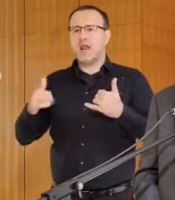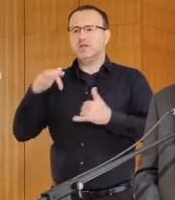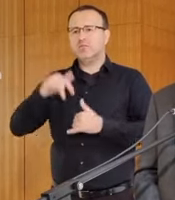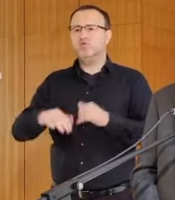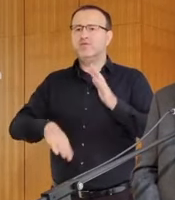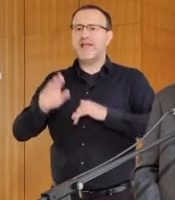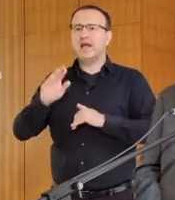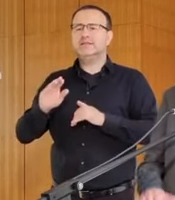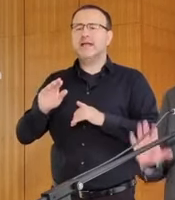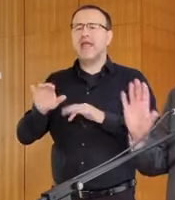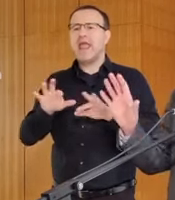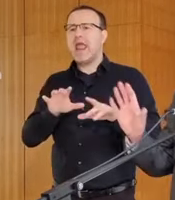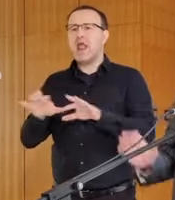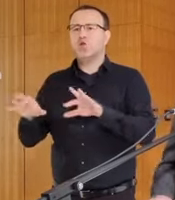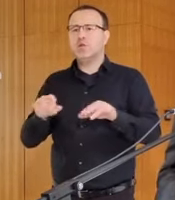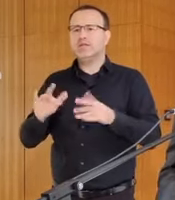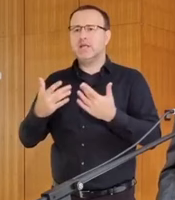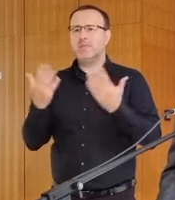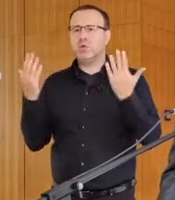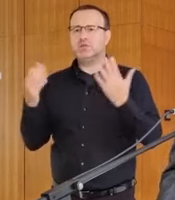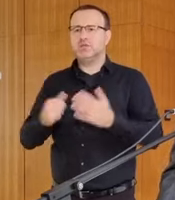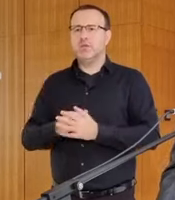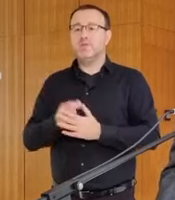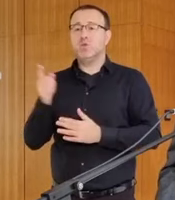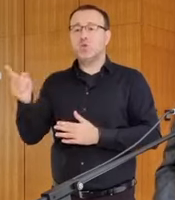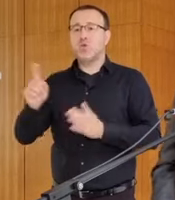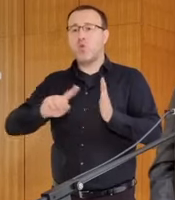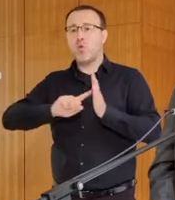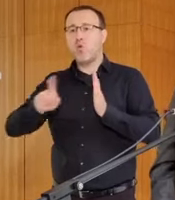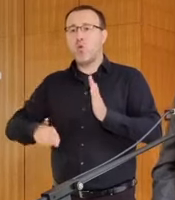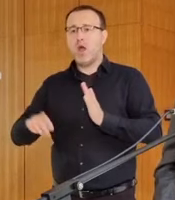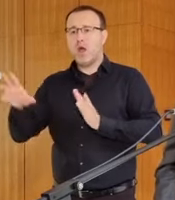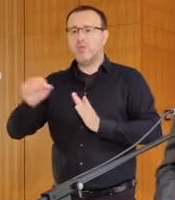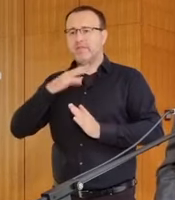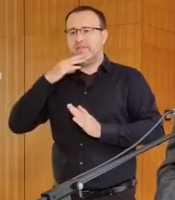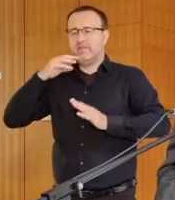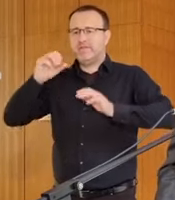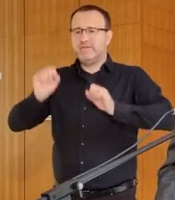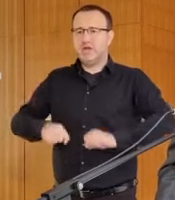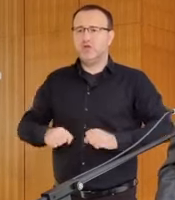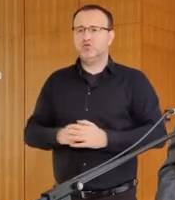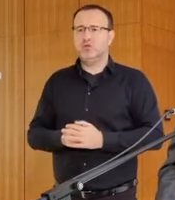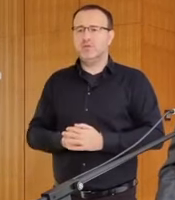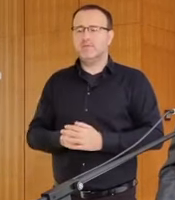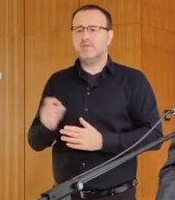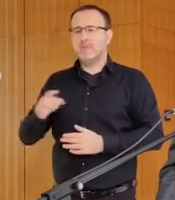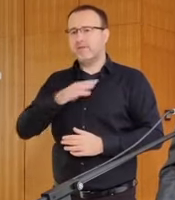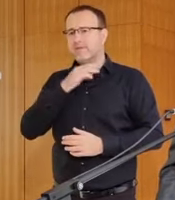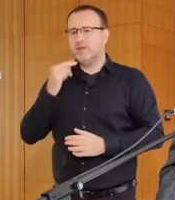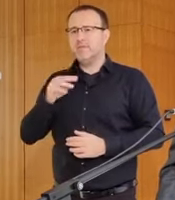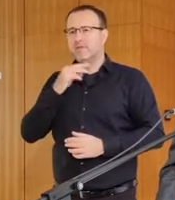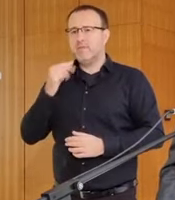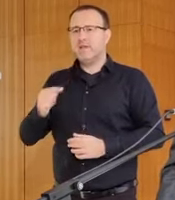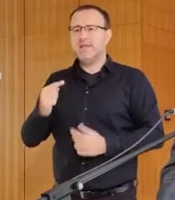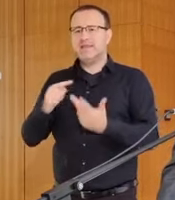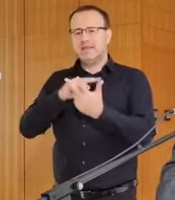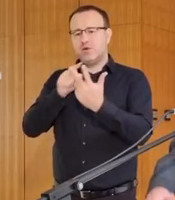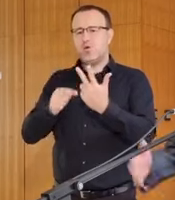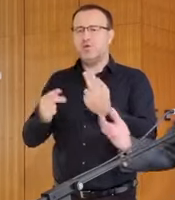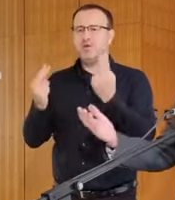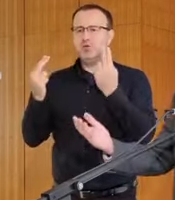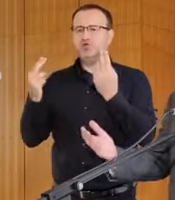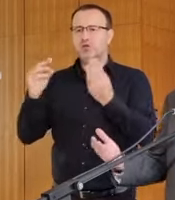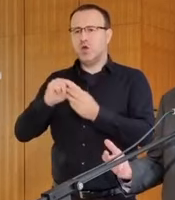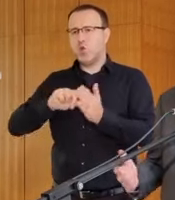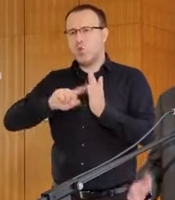elektronickom prostredí. Čiže túto úlohu berieme veľmi vážne a považujeme ju tiež za jedno z tých troch kľúčových.